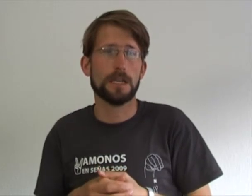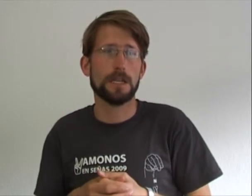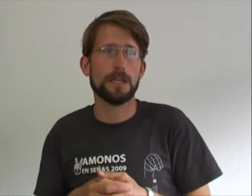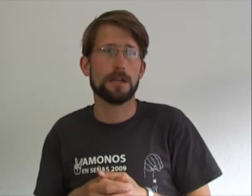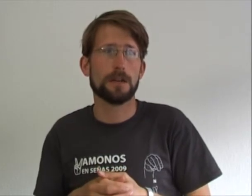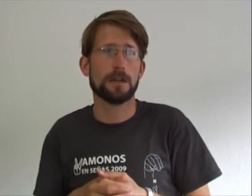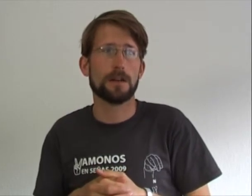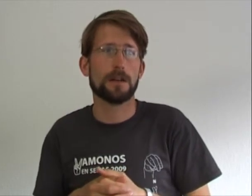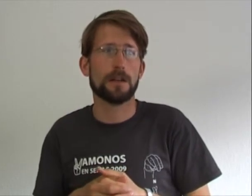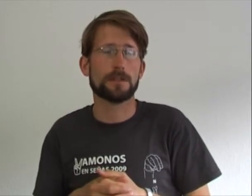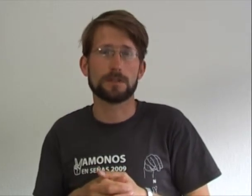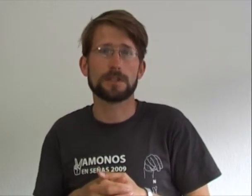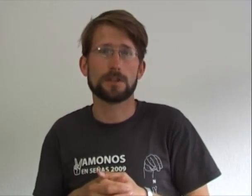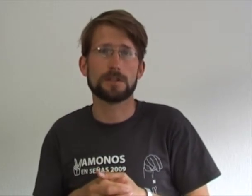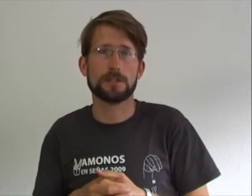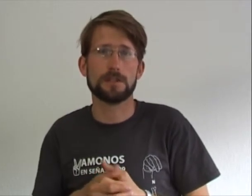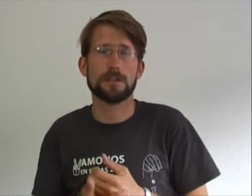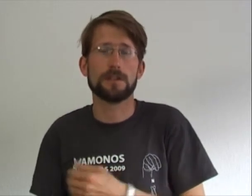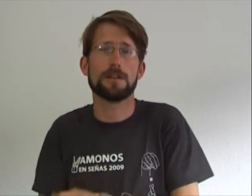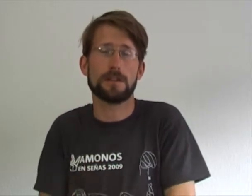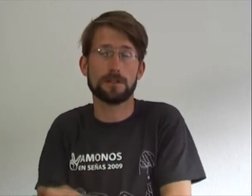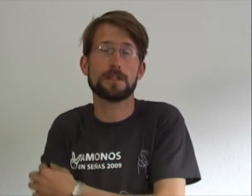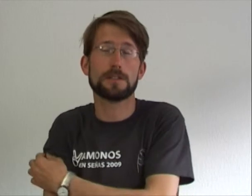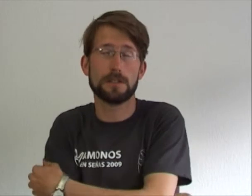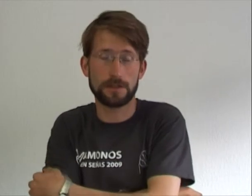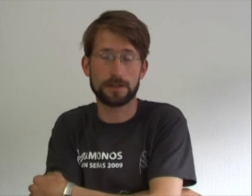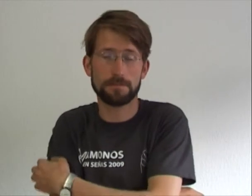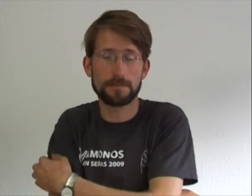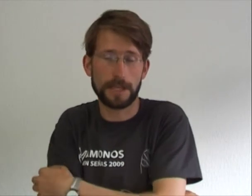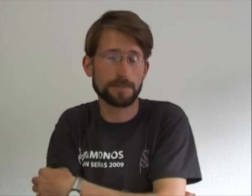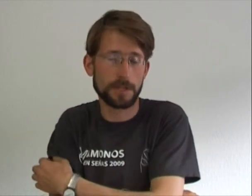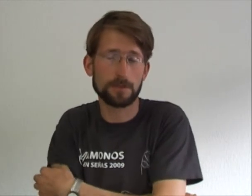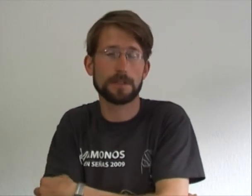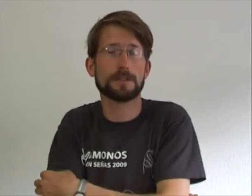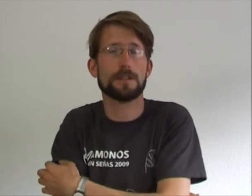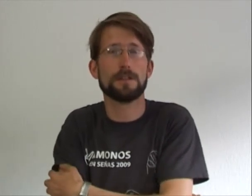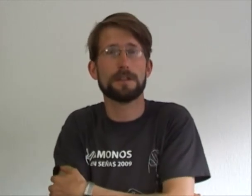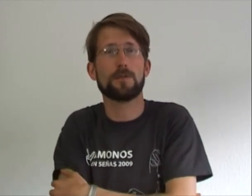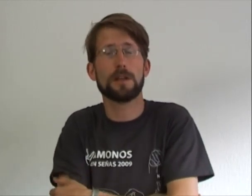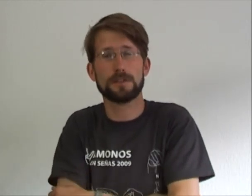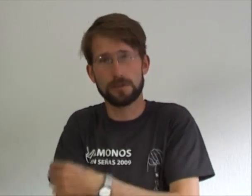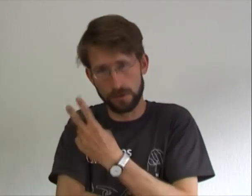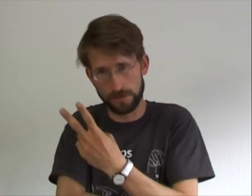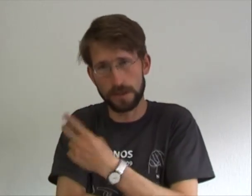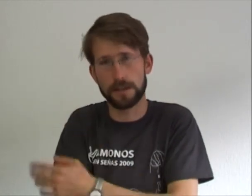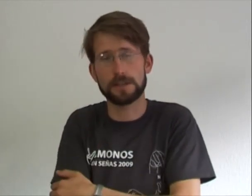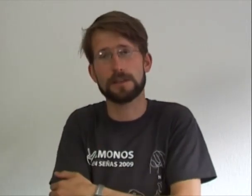Y las otras tres personas, de cuales dos van a estar